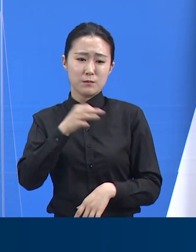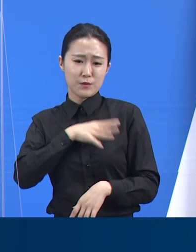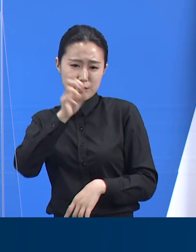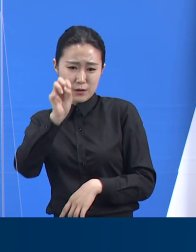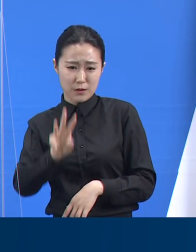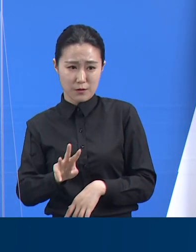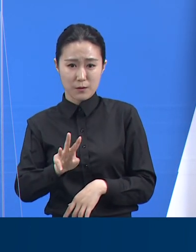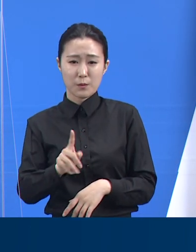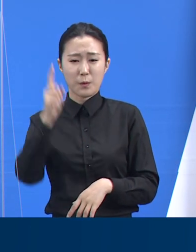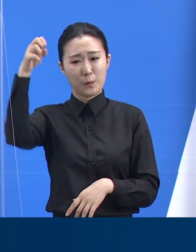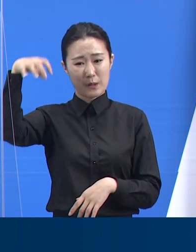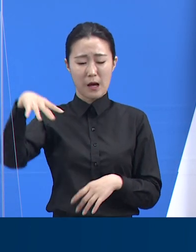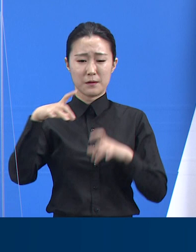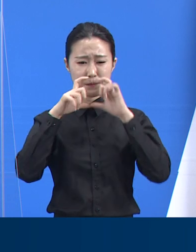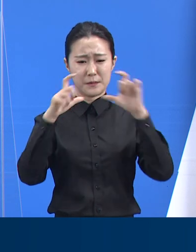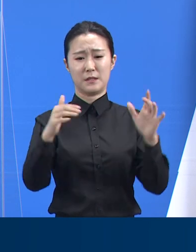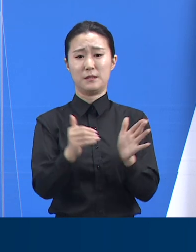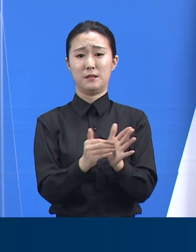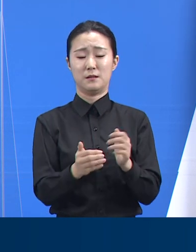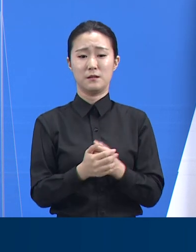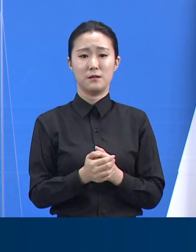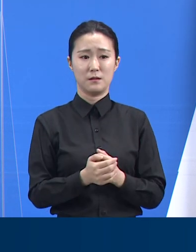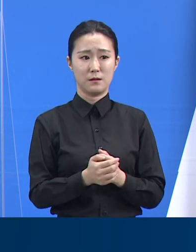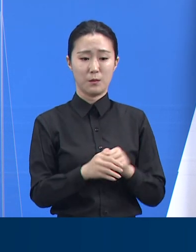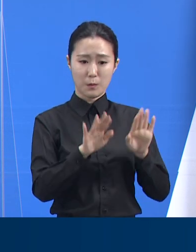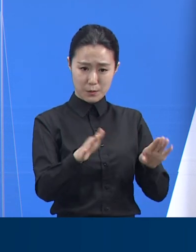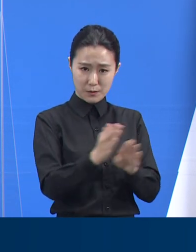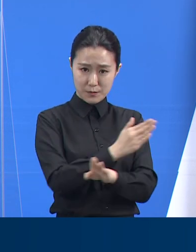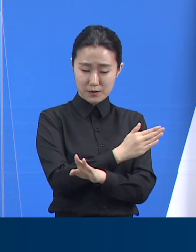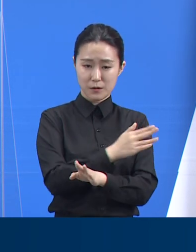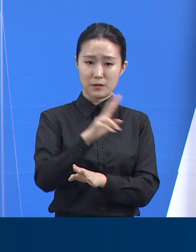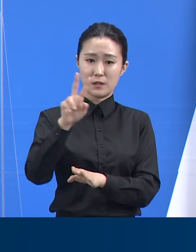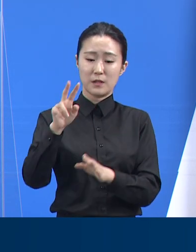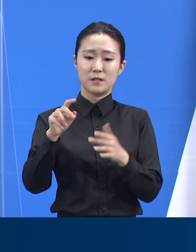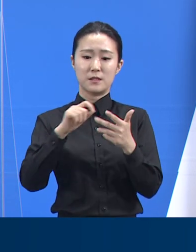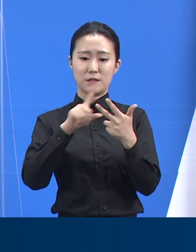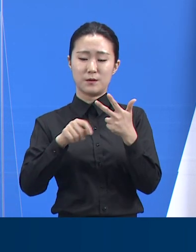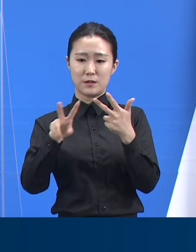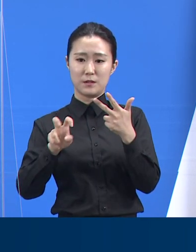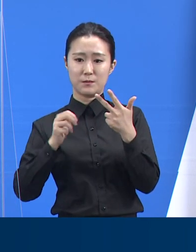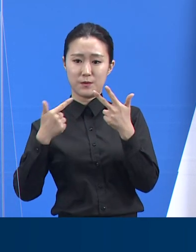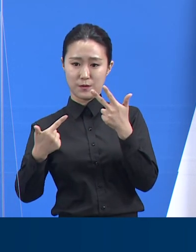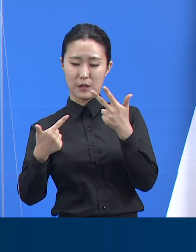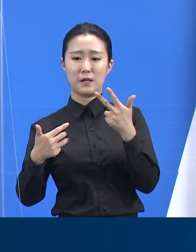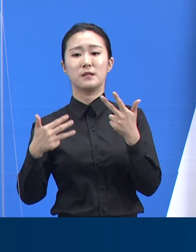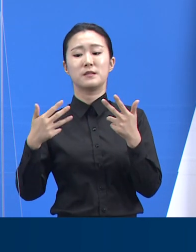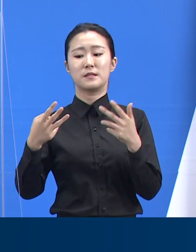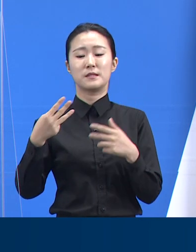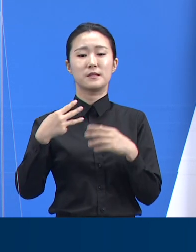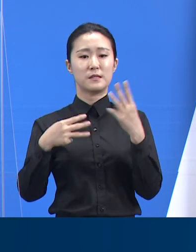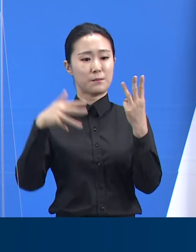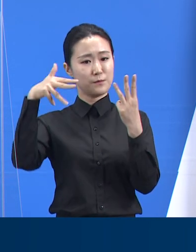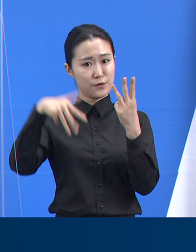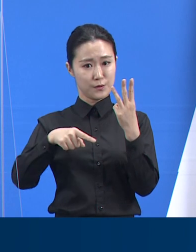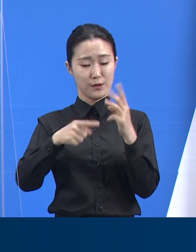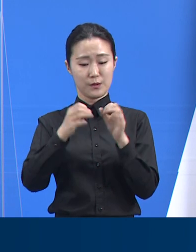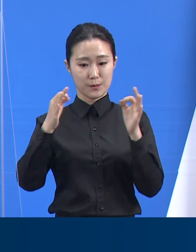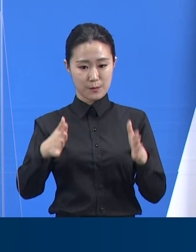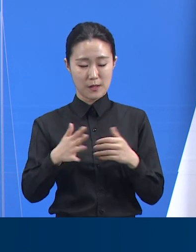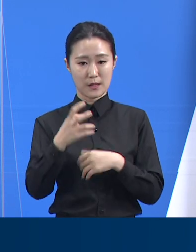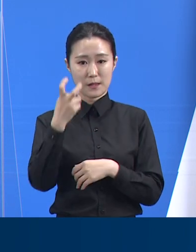조치하였습니다. 공고기간은 5일부터 26일까지 3주간이며 주일에 학원 소재지 임시선별검사소나